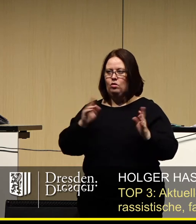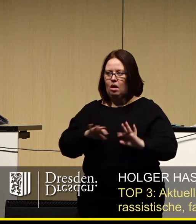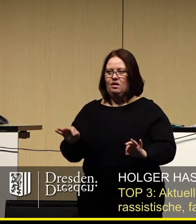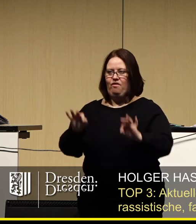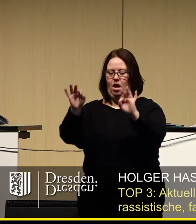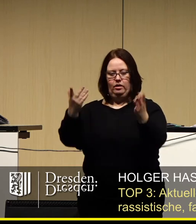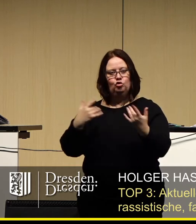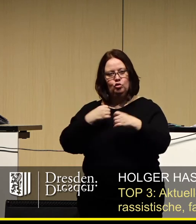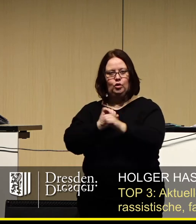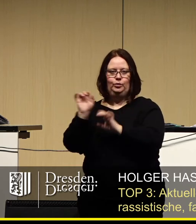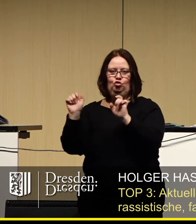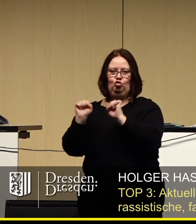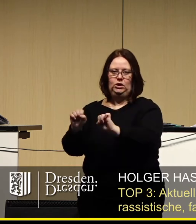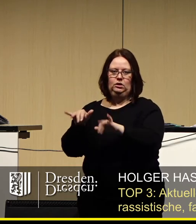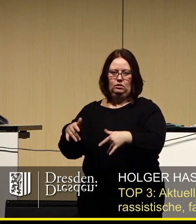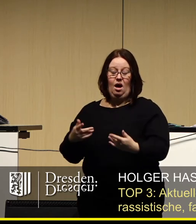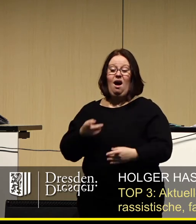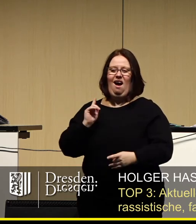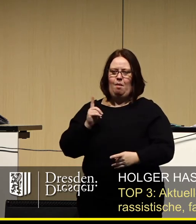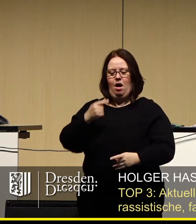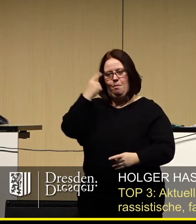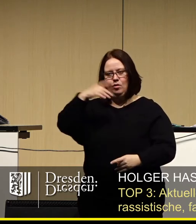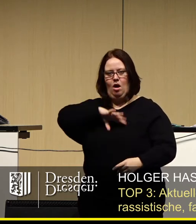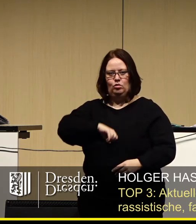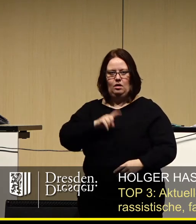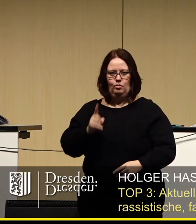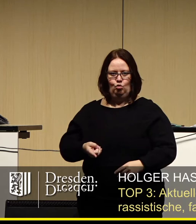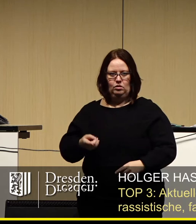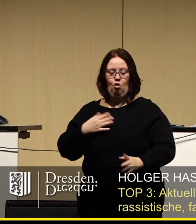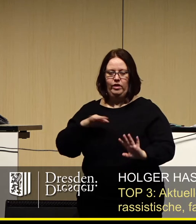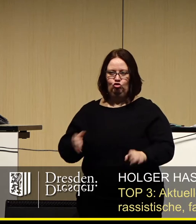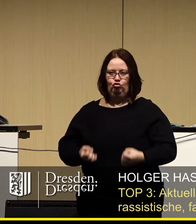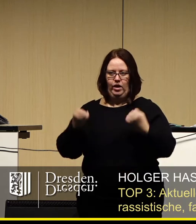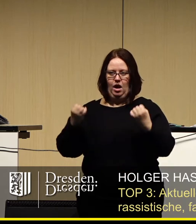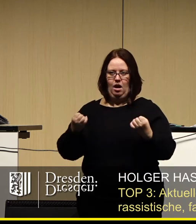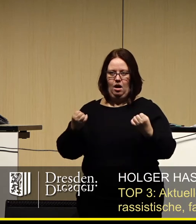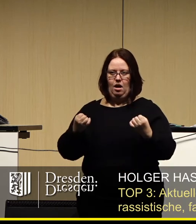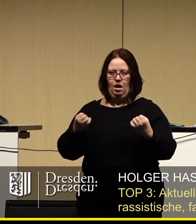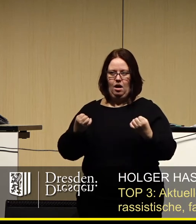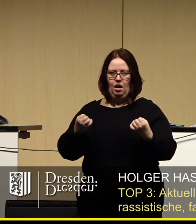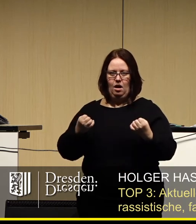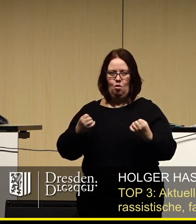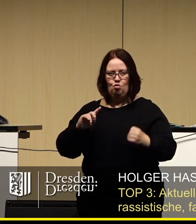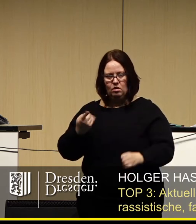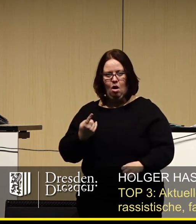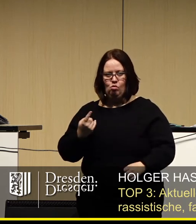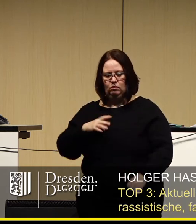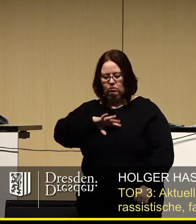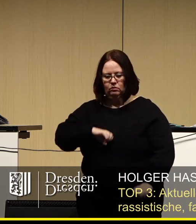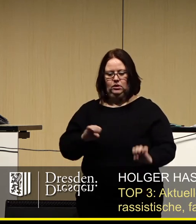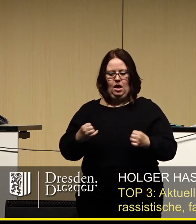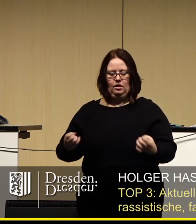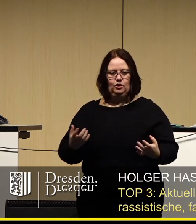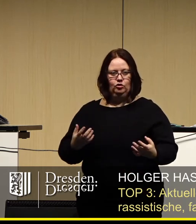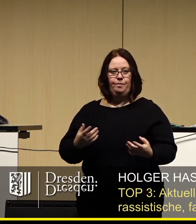gefährlich erscheinen mögen. Wir müssen aber diese Meinungen aushalten, auch wenn es schwerfällt und mitunter unerträglich ist.